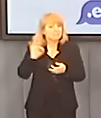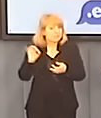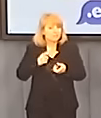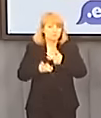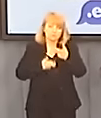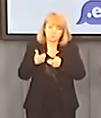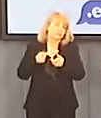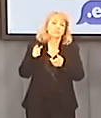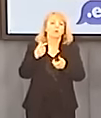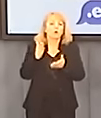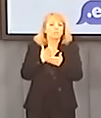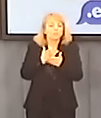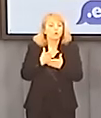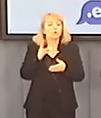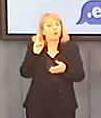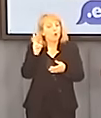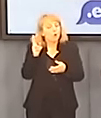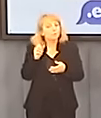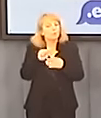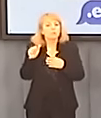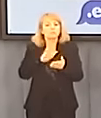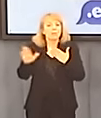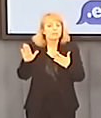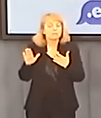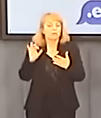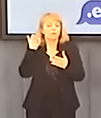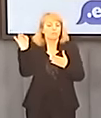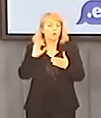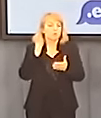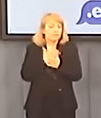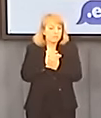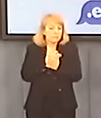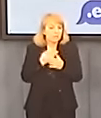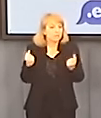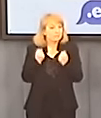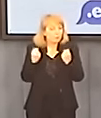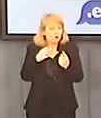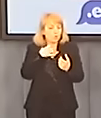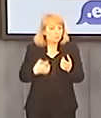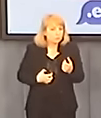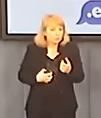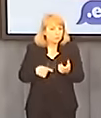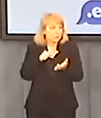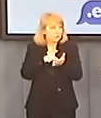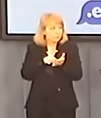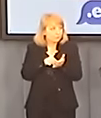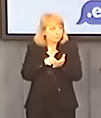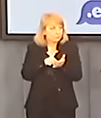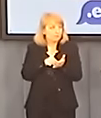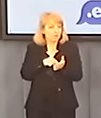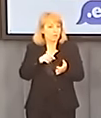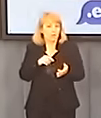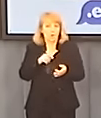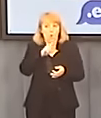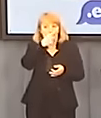Polsce byli po pierwsze ludzie, którzy nie prowadzą żadnej działalności gospodarczej, natomiast wydaje mi się, że ludzie przedsiębiorcy są w